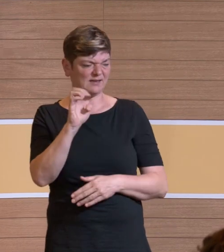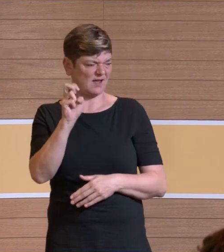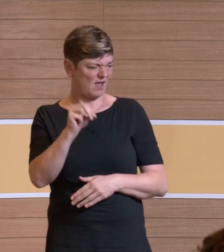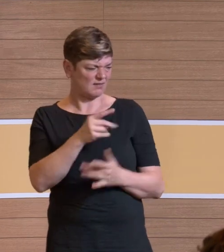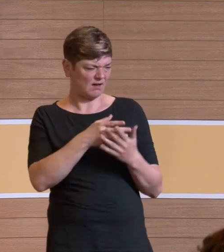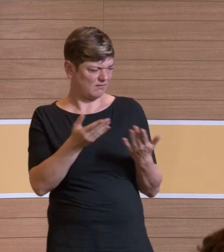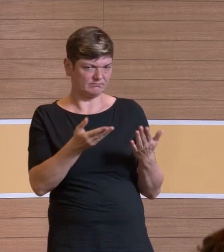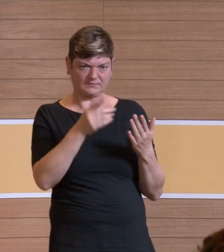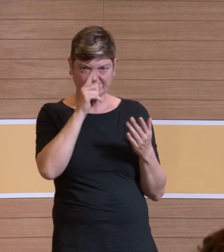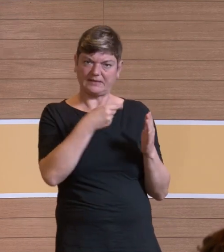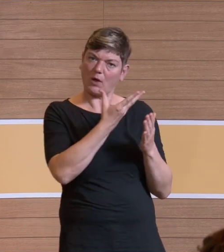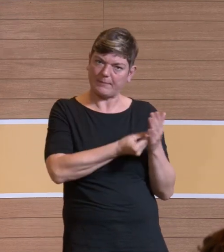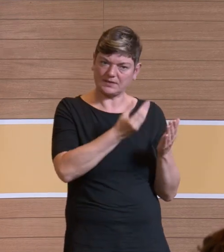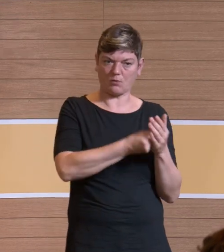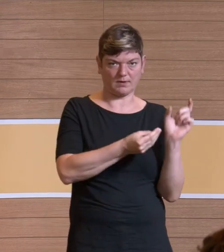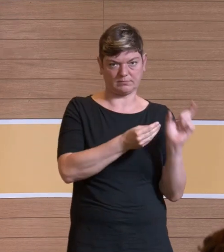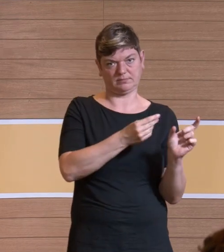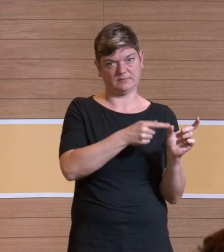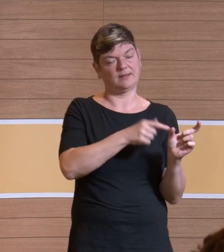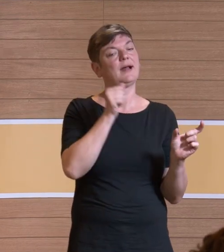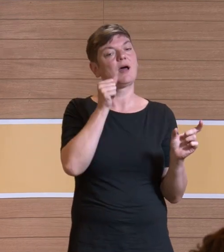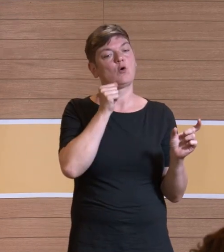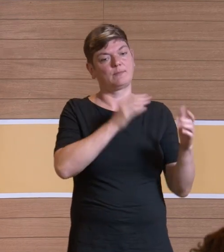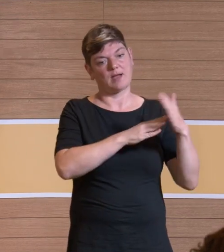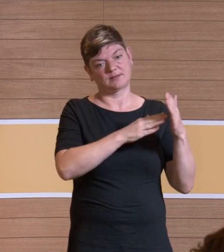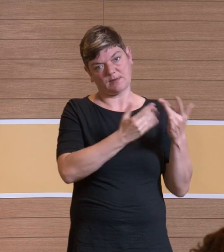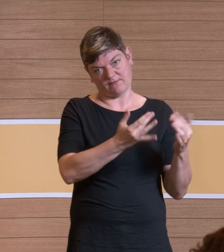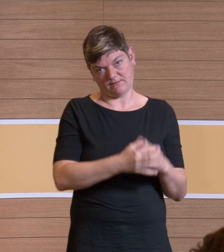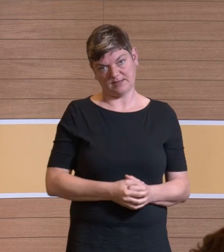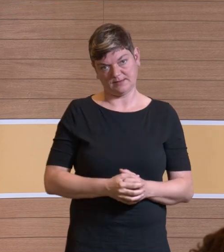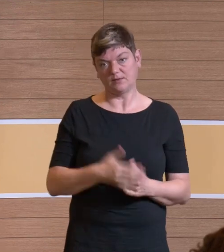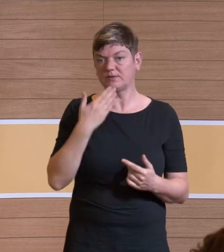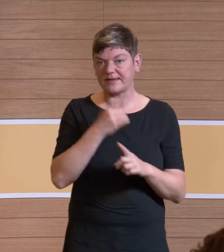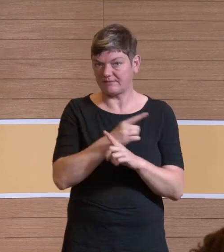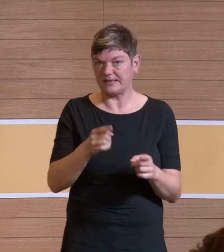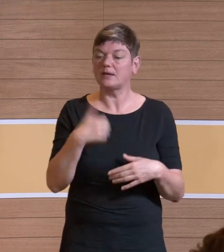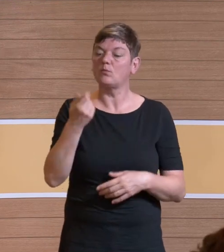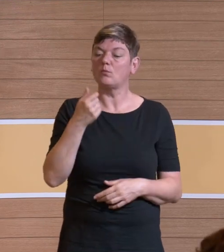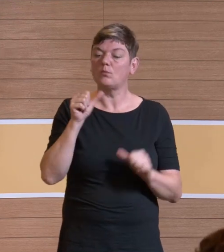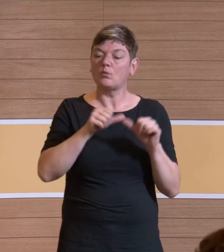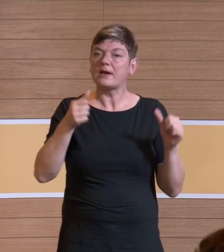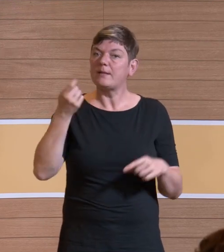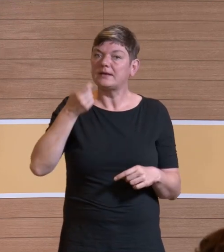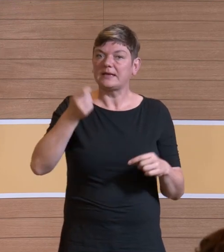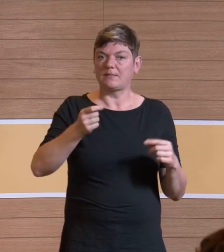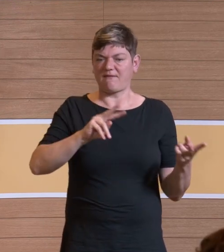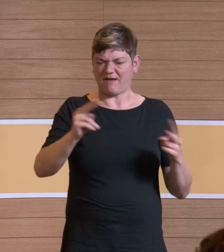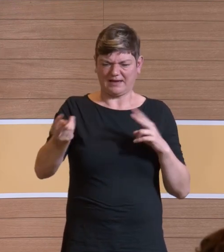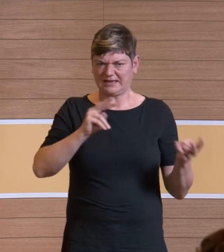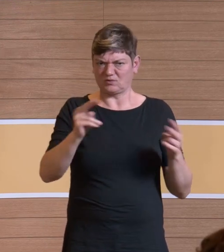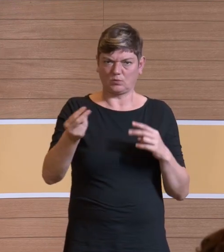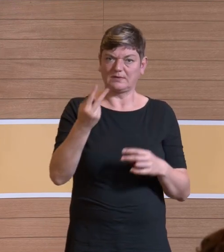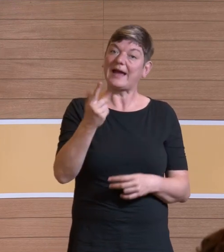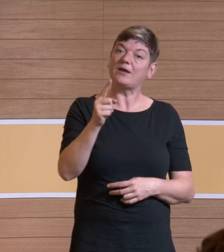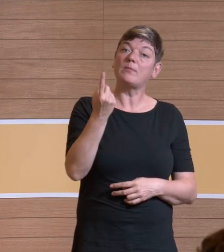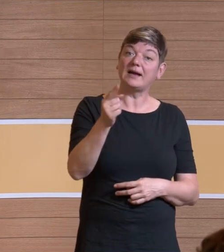gar ob es eine ISO ist, wo drin steht, wie laut die sein dürfen und es darf eigentlich nicht sein, dass die im Modellbetrieb eine Variation von 3,1 Dezibel